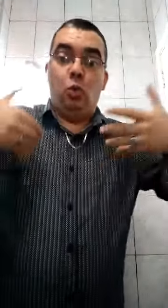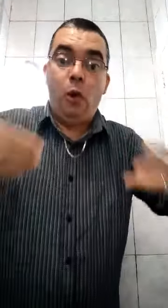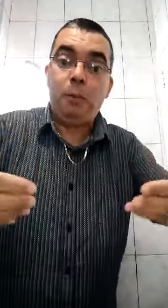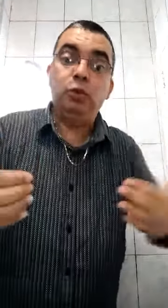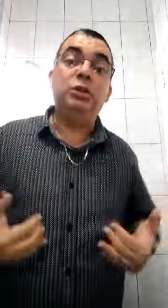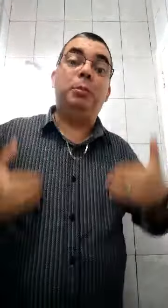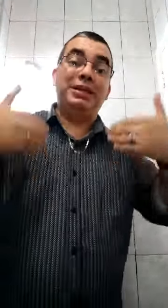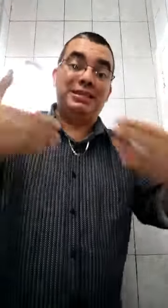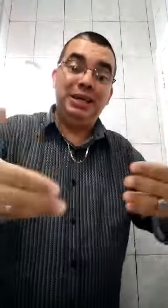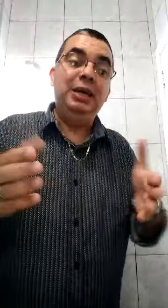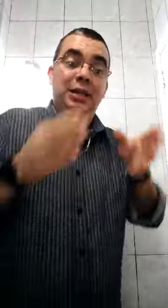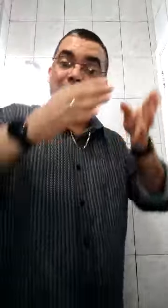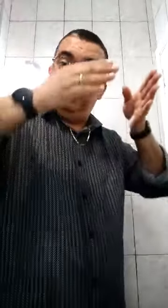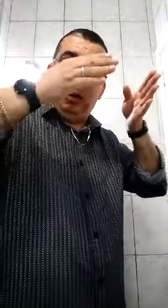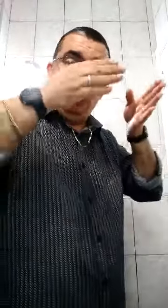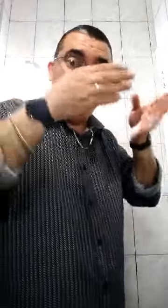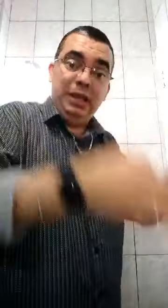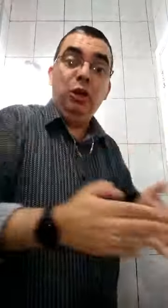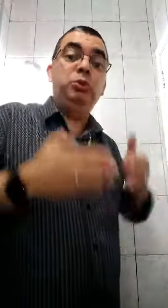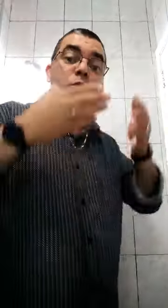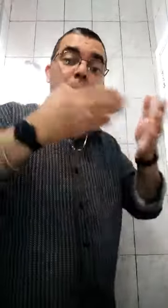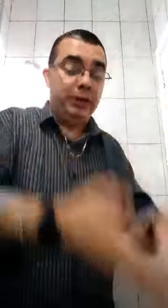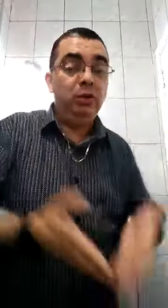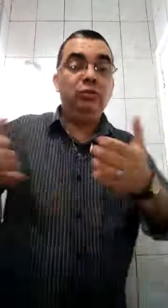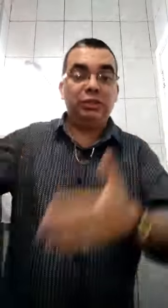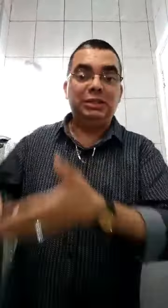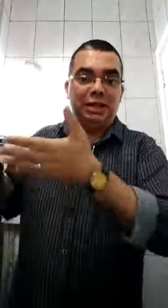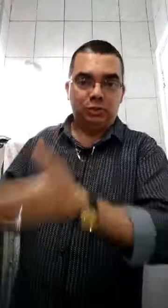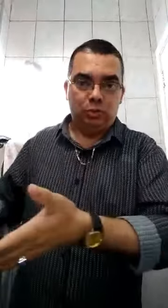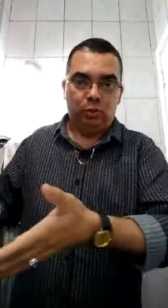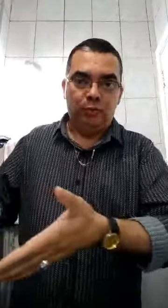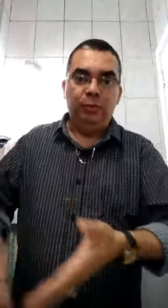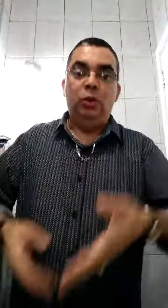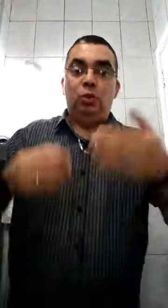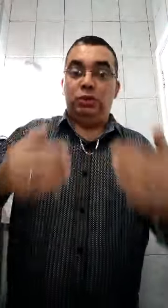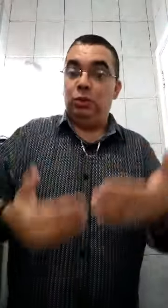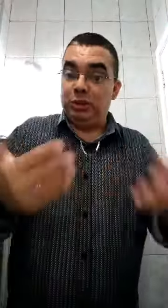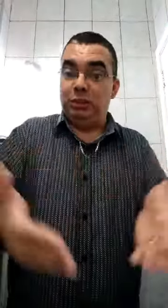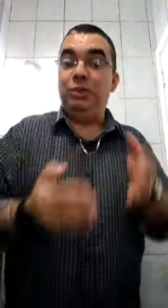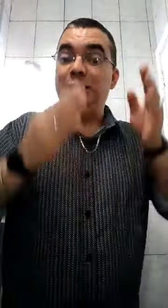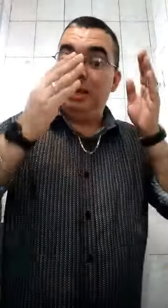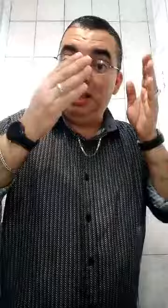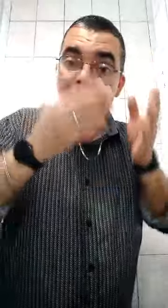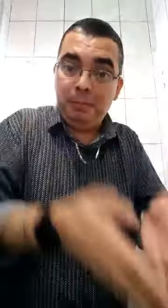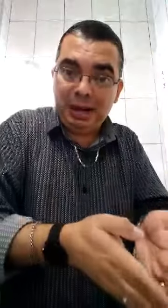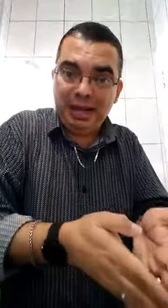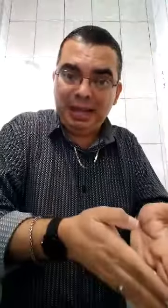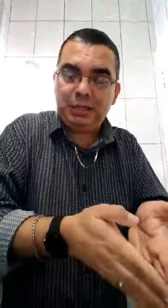corpo, o seu prazer, tem que ser pra companheira ou pro seu companheiro que você se casou. O seu tesão tem que ser pra essa